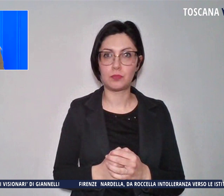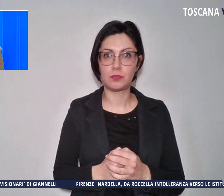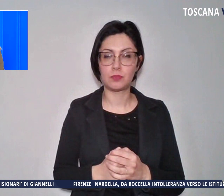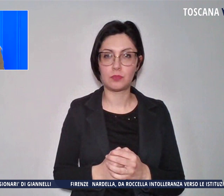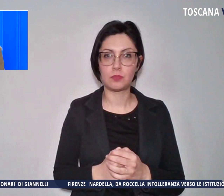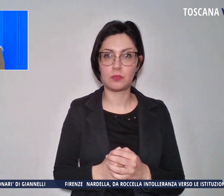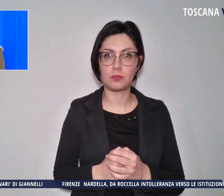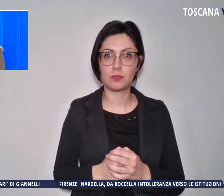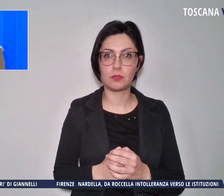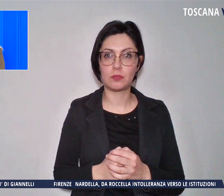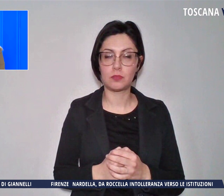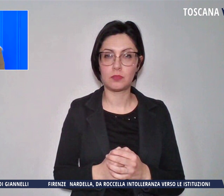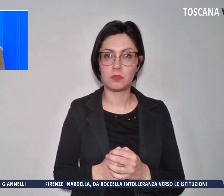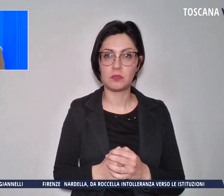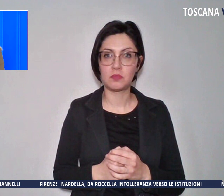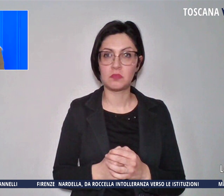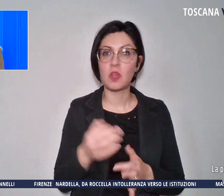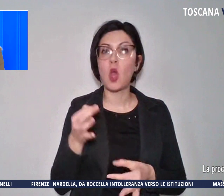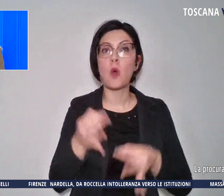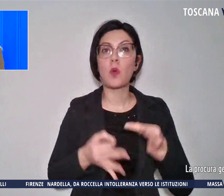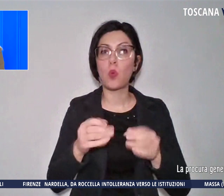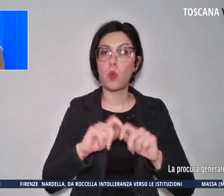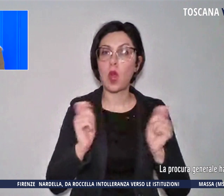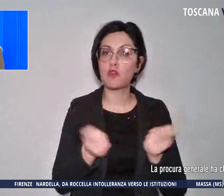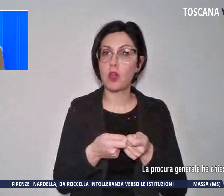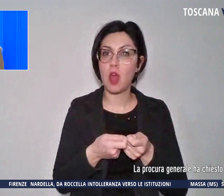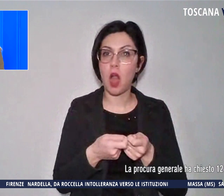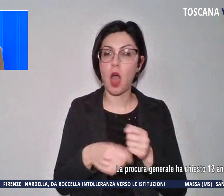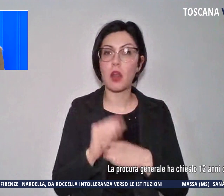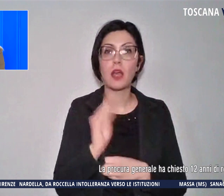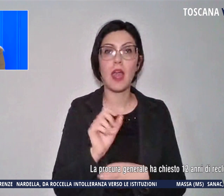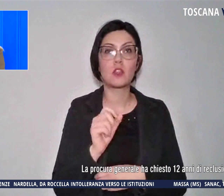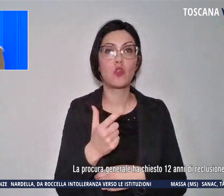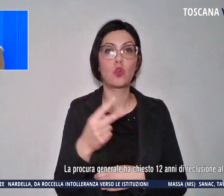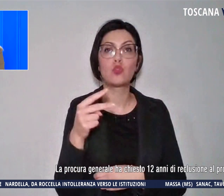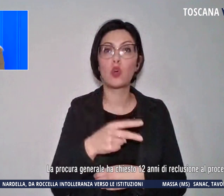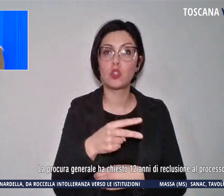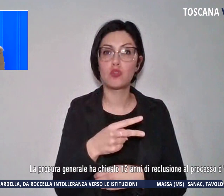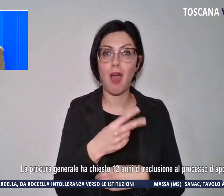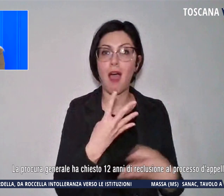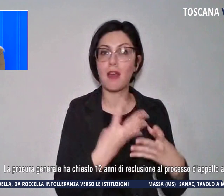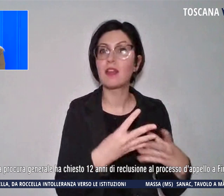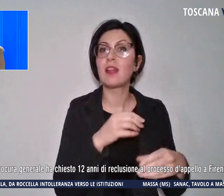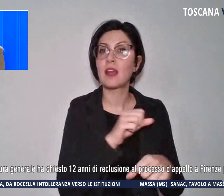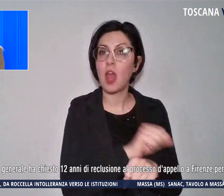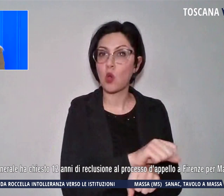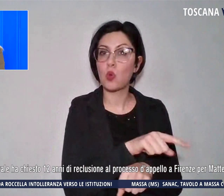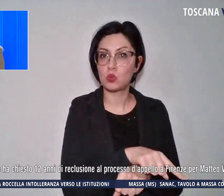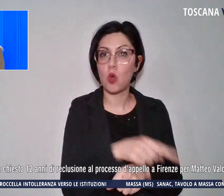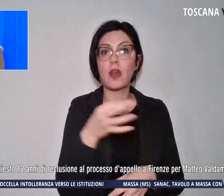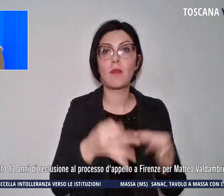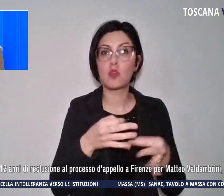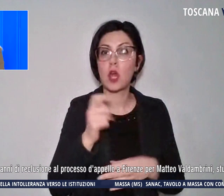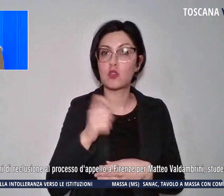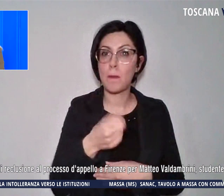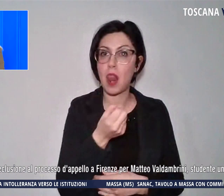La Procura Generale ha chiesto 12 anni di reclusione al processo d'appello a Firenze per